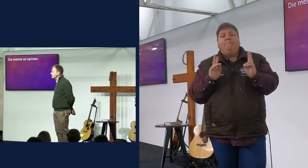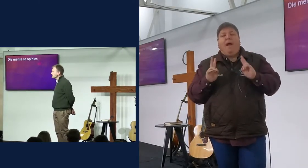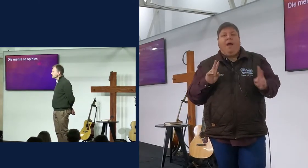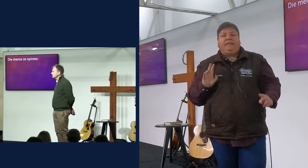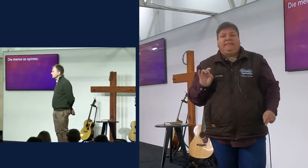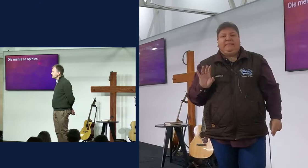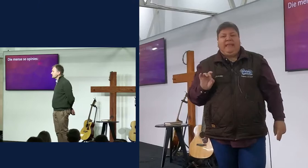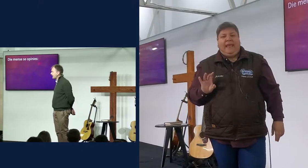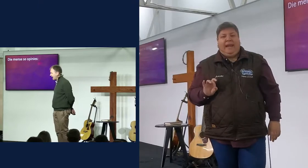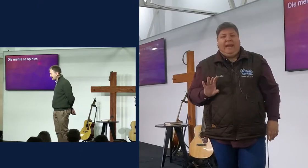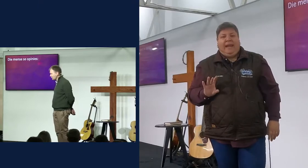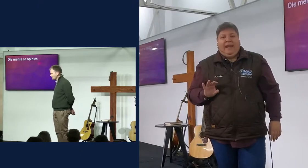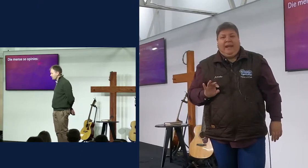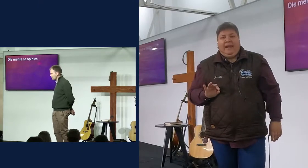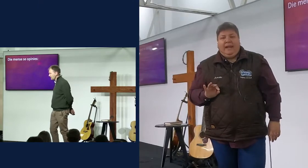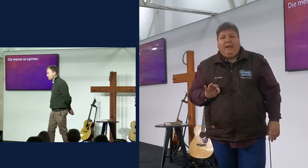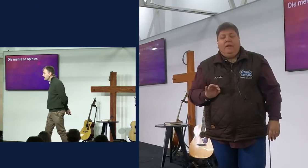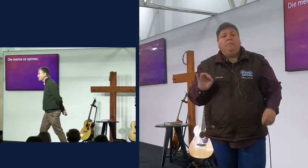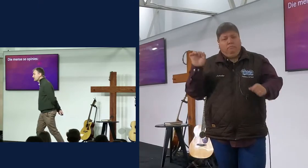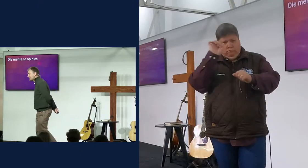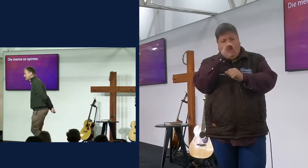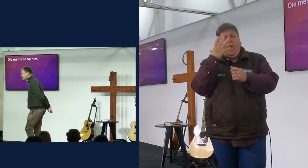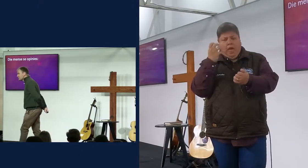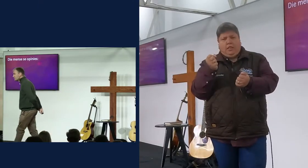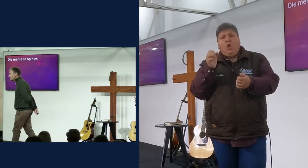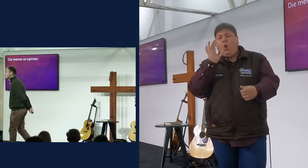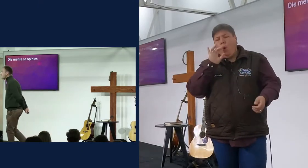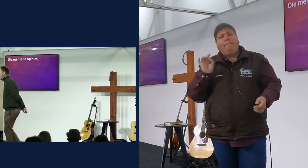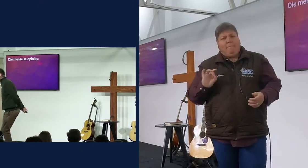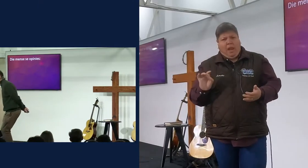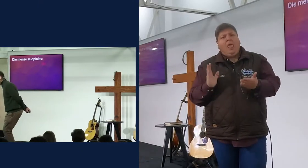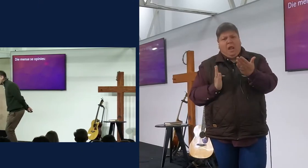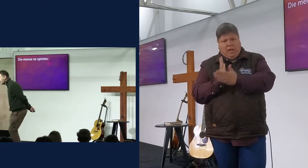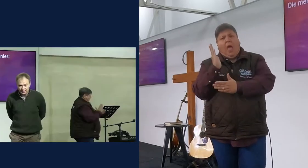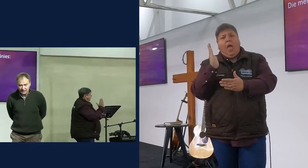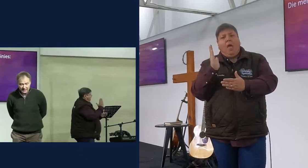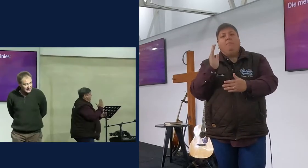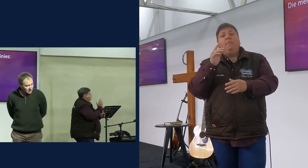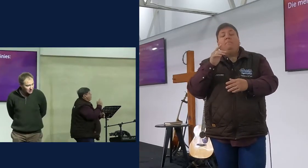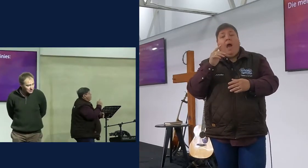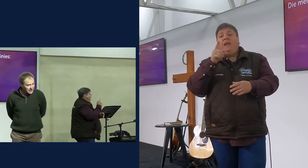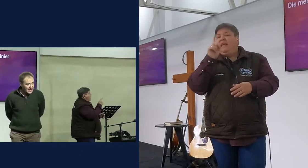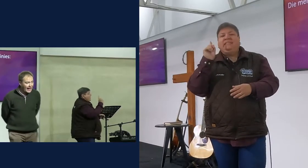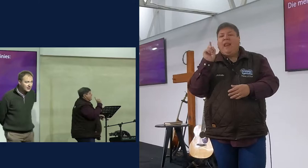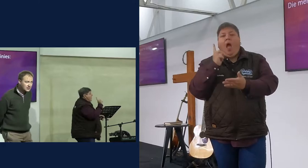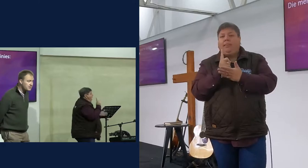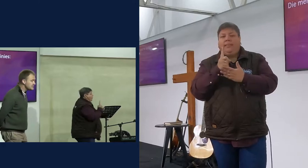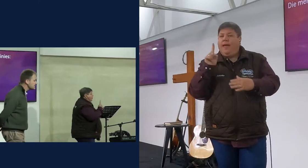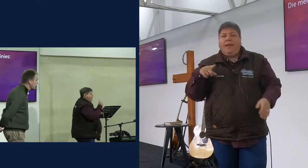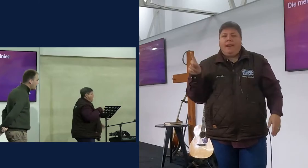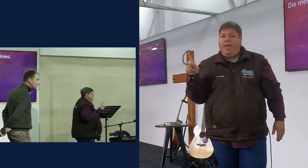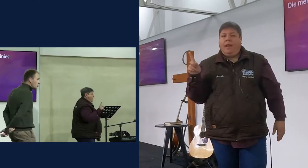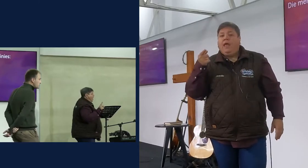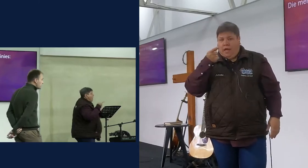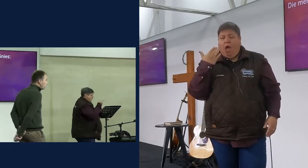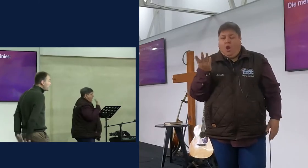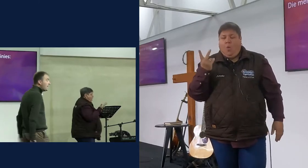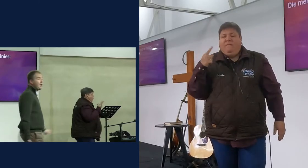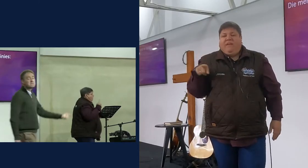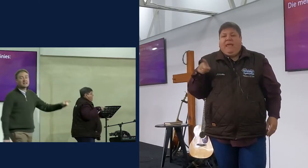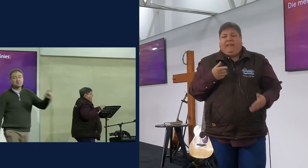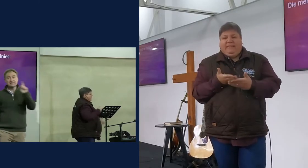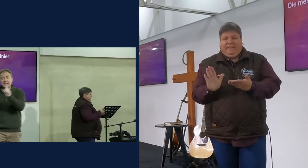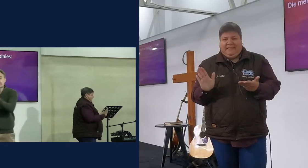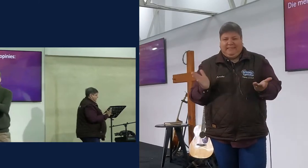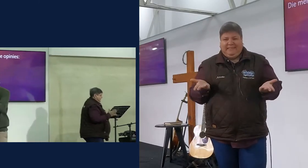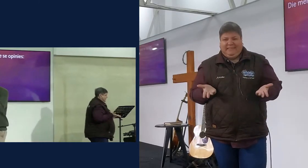elke mens is gerechtig op sy opinie, maar het beteken nie, sy opinie is recht nie, kan ek het al, elke mens is gerechtig op sy opinie,